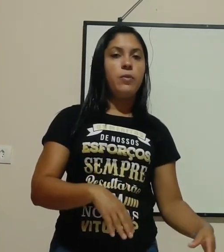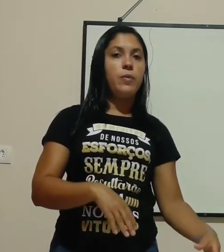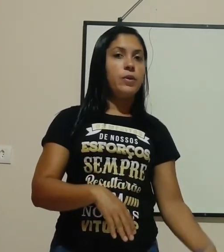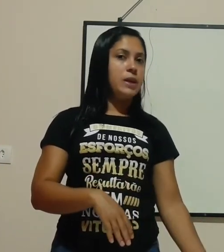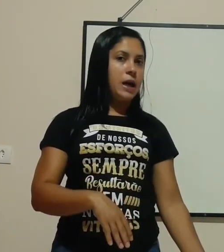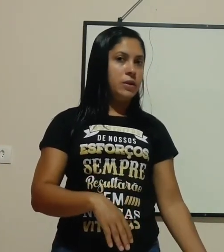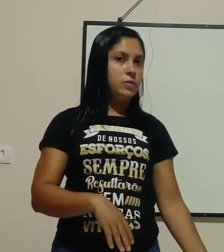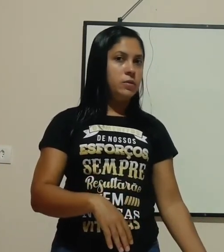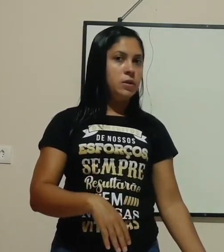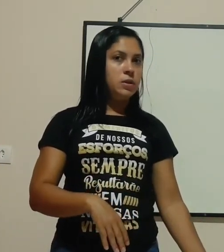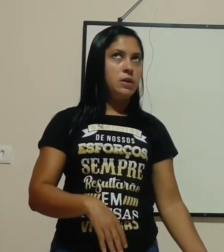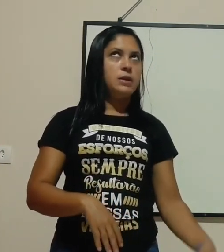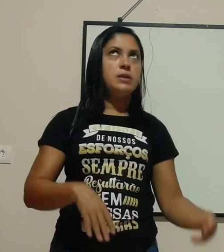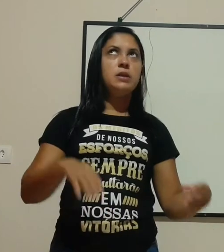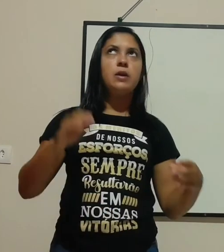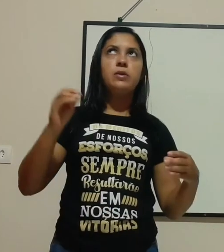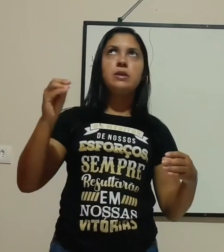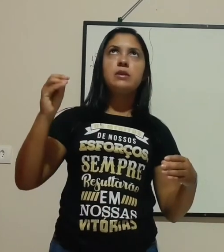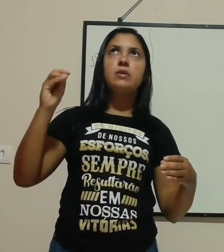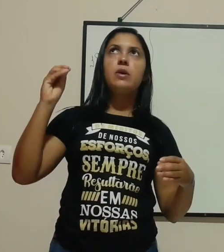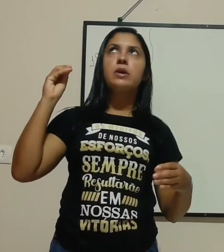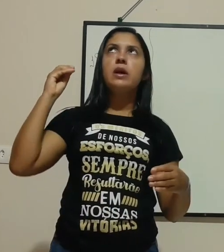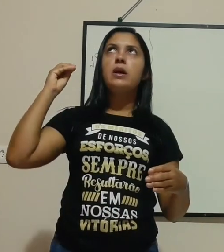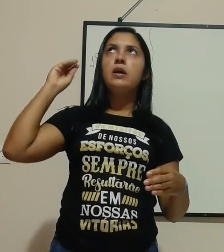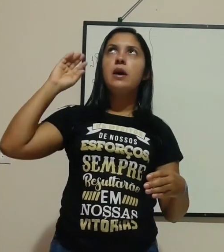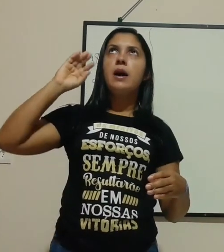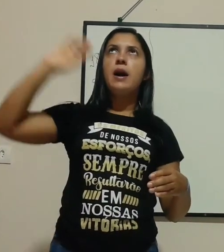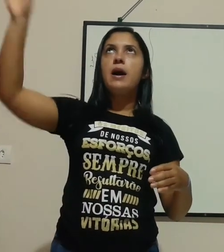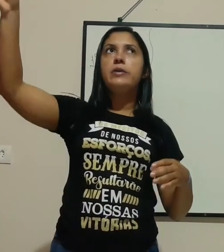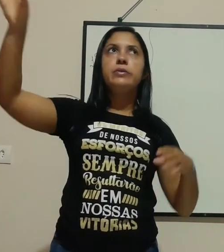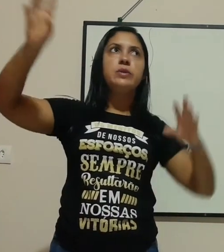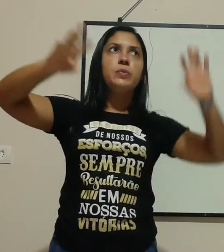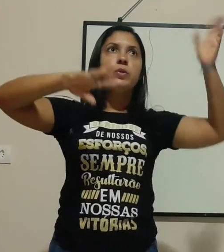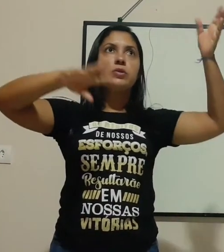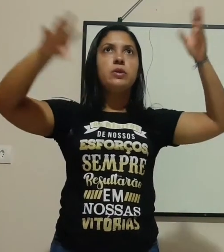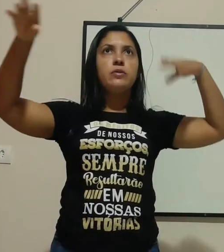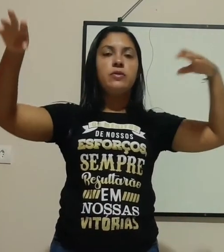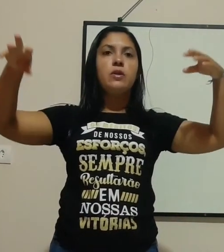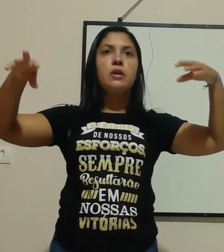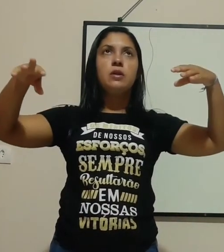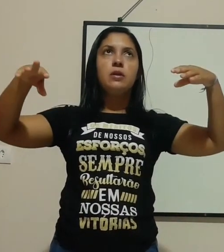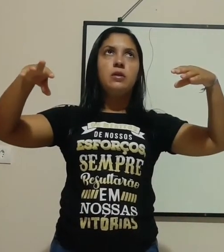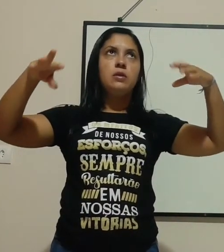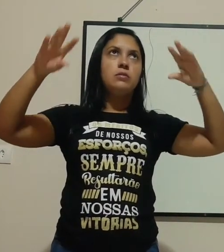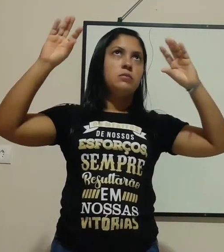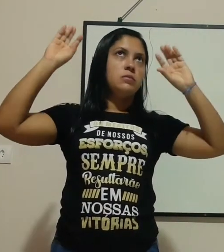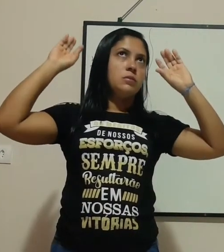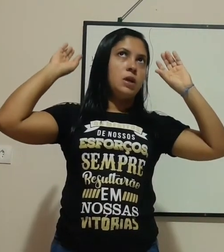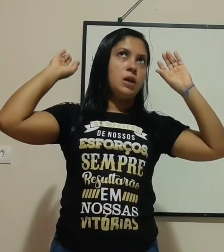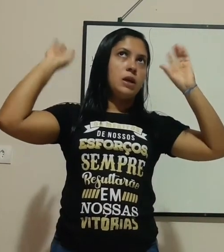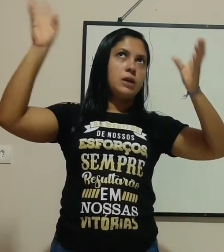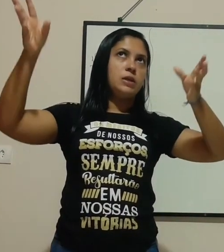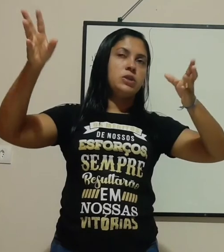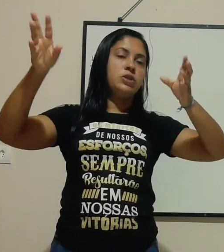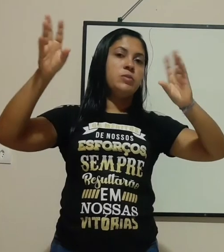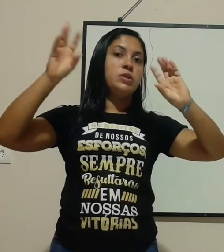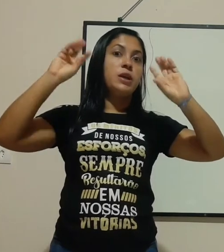molhado, se acontecer qualquer raio exposto aí fora, que a gente chama de